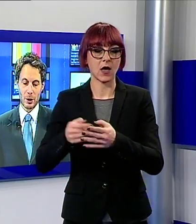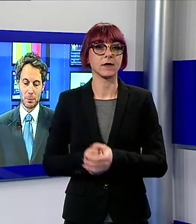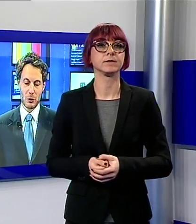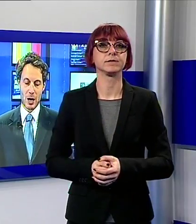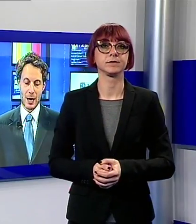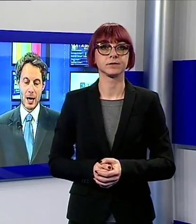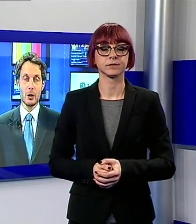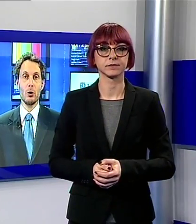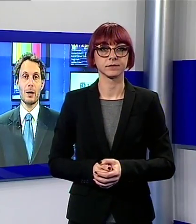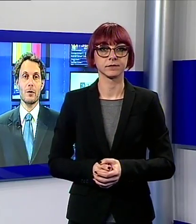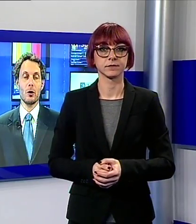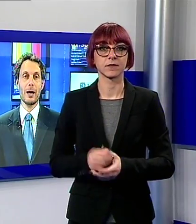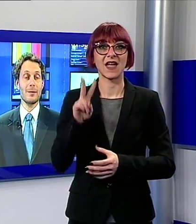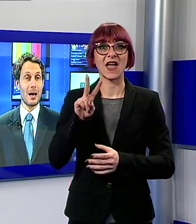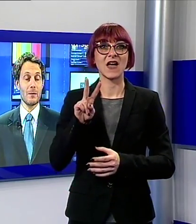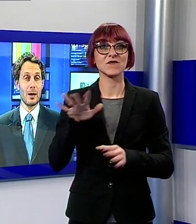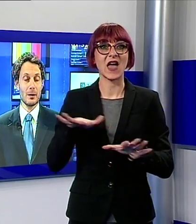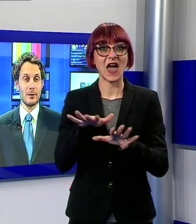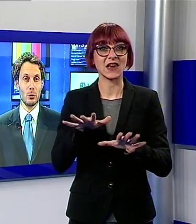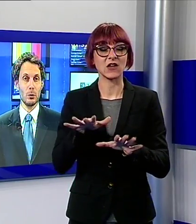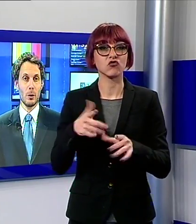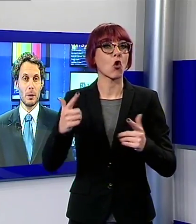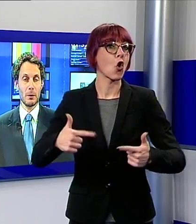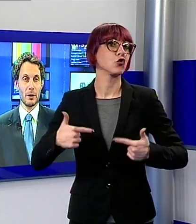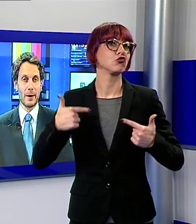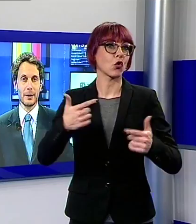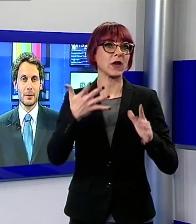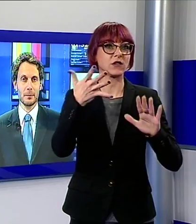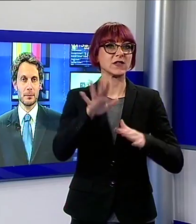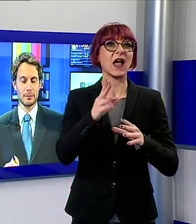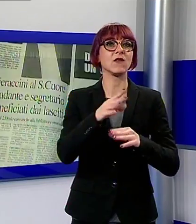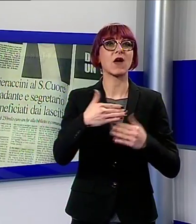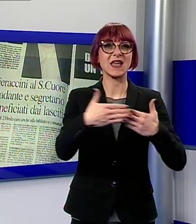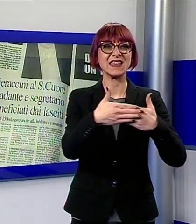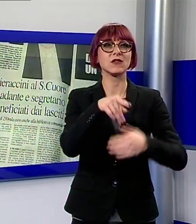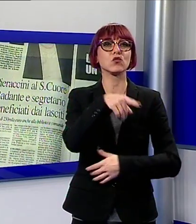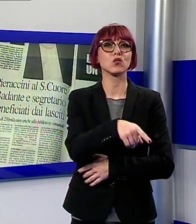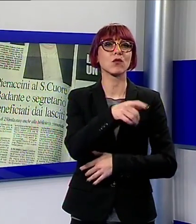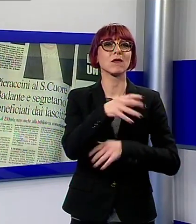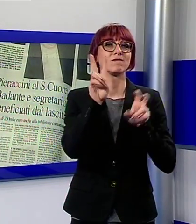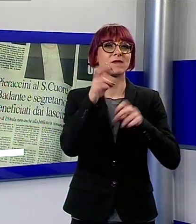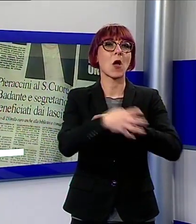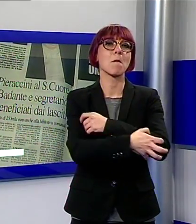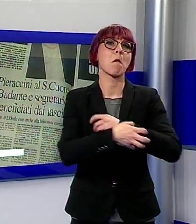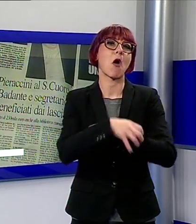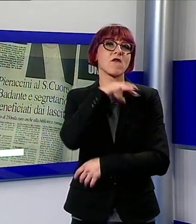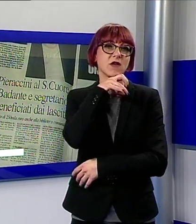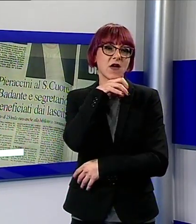speciale donazione salva l'istituto dei poveri vecchi Per la casa di riposo Sacro Cuore di